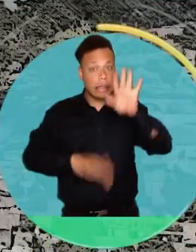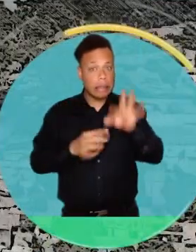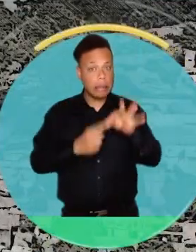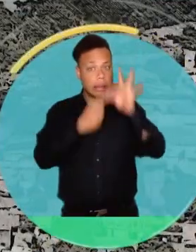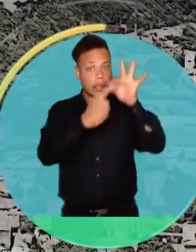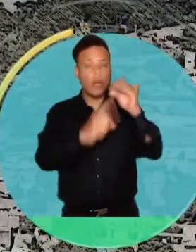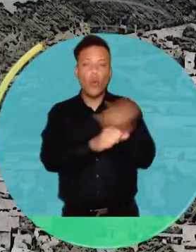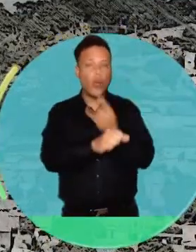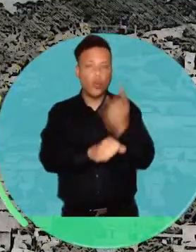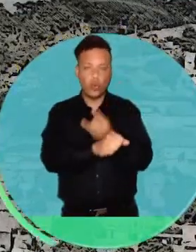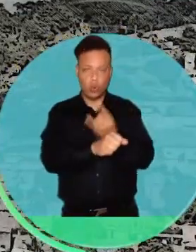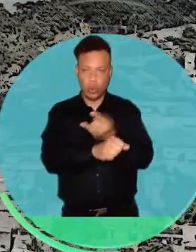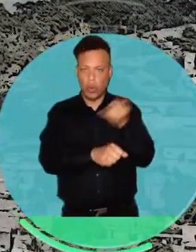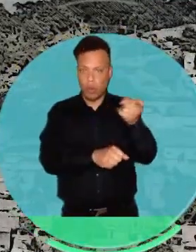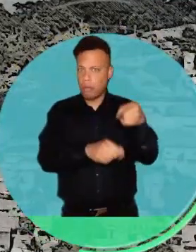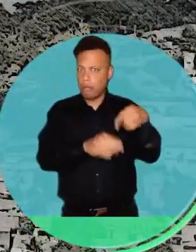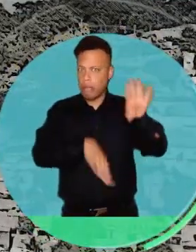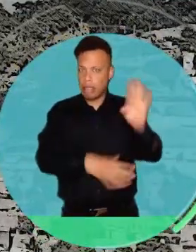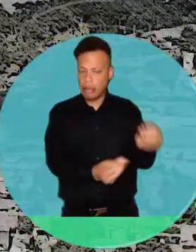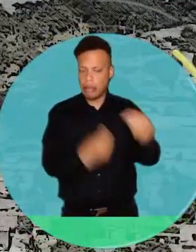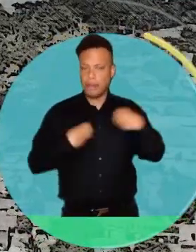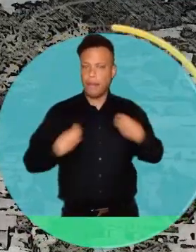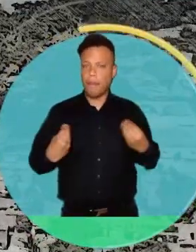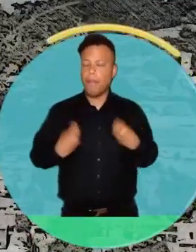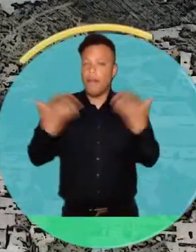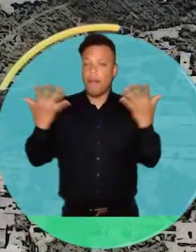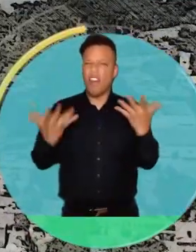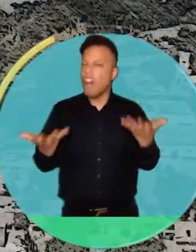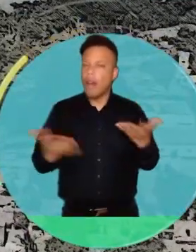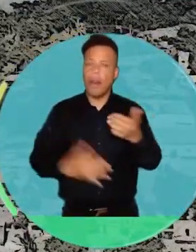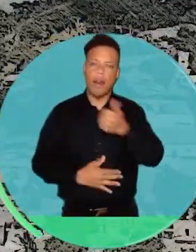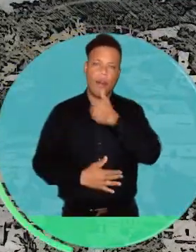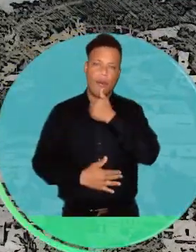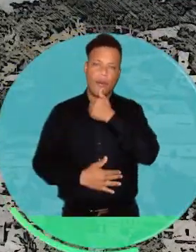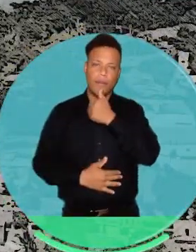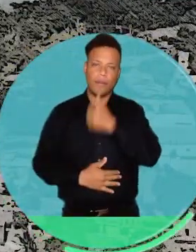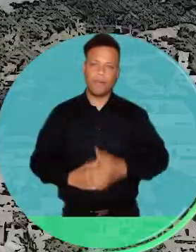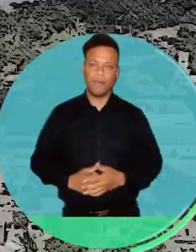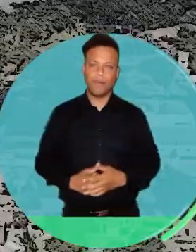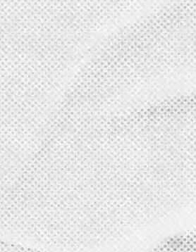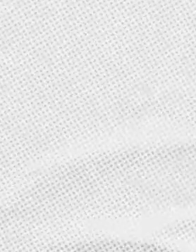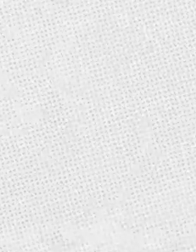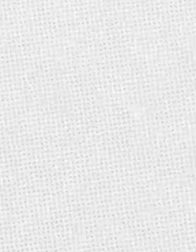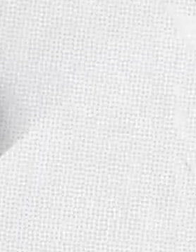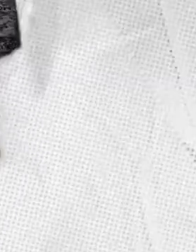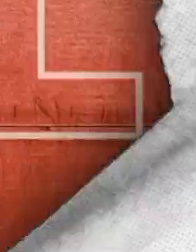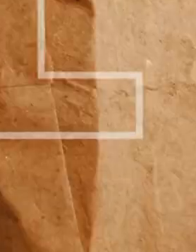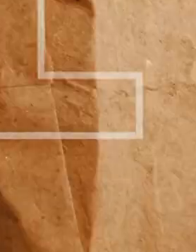y muy especialmente el uso del recurso esencial para la vida, como lo es el agua.